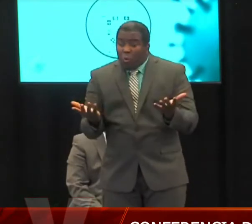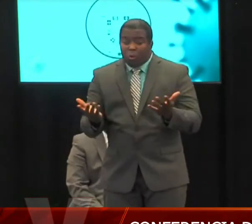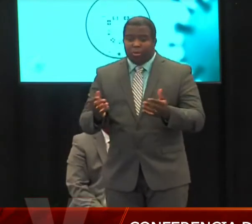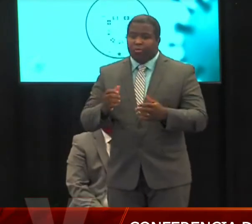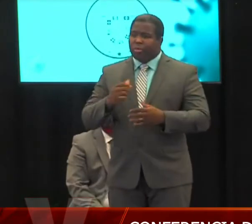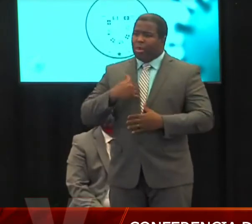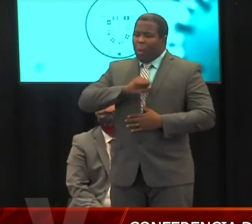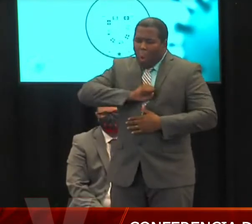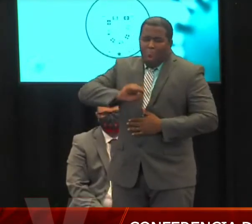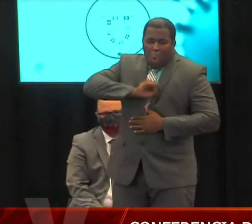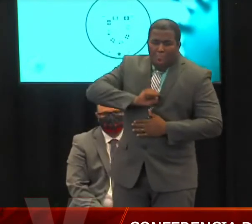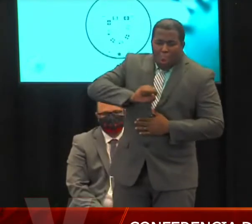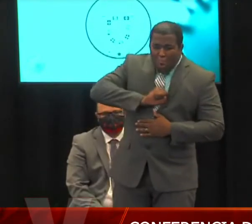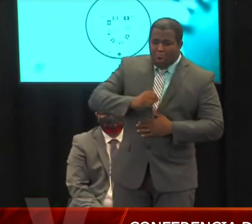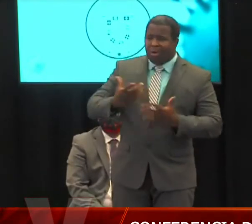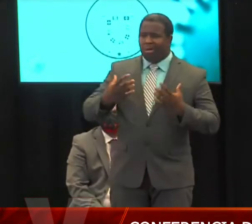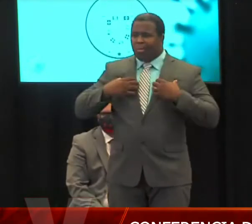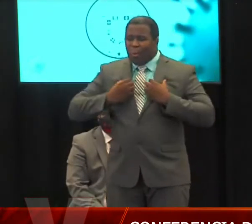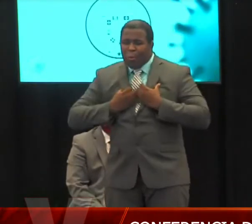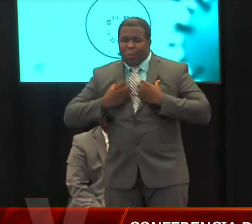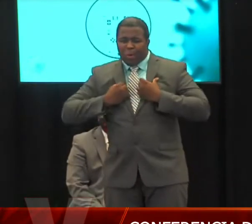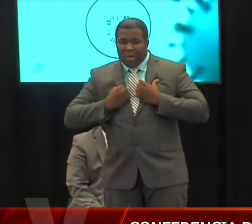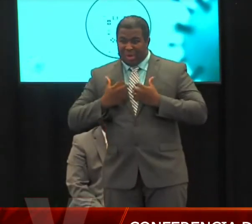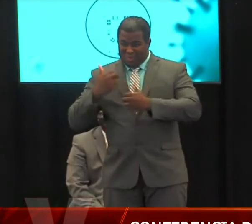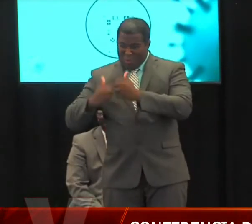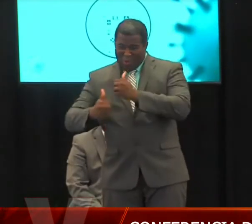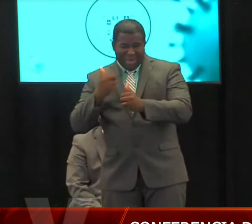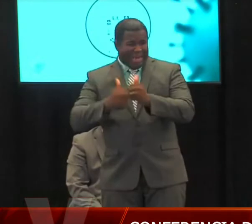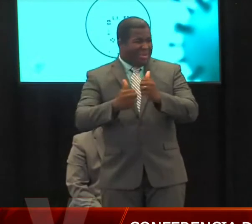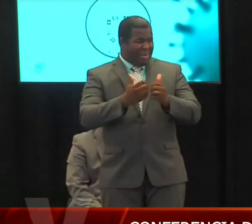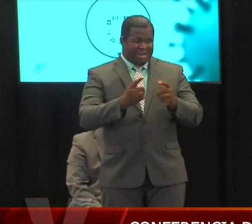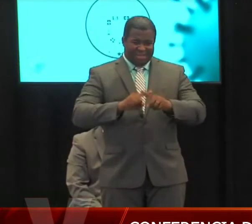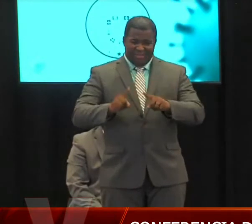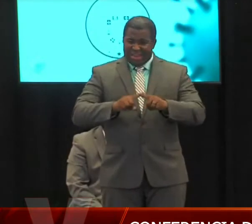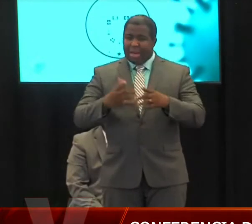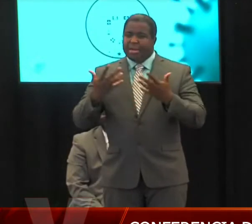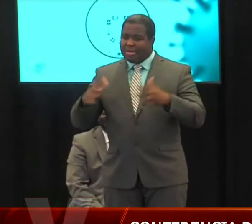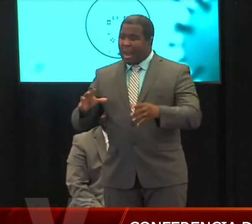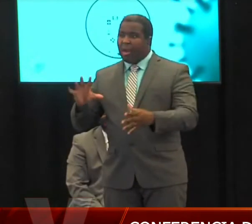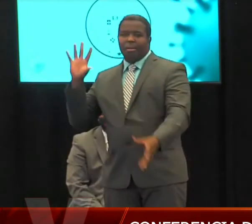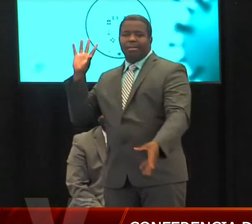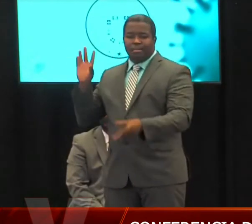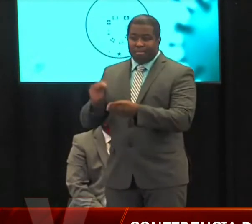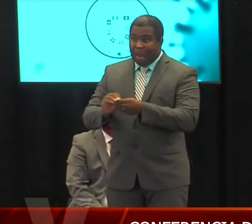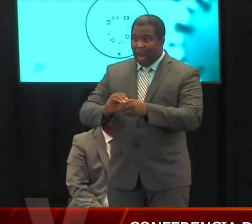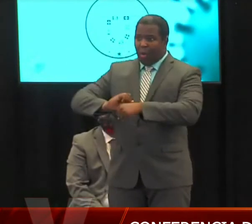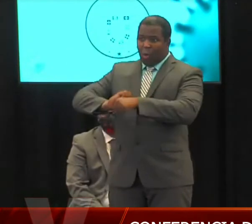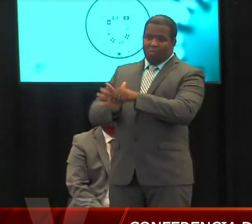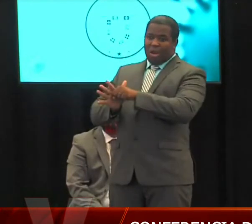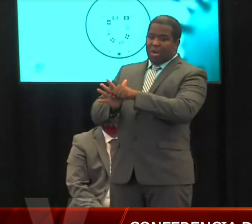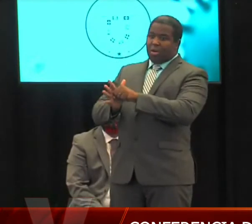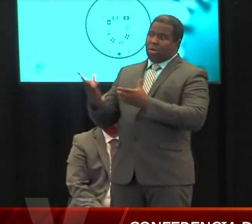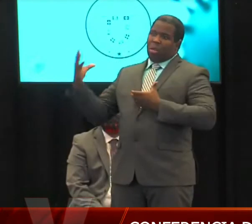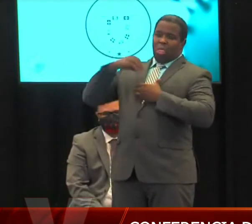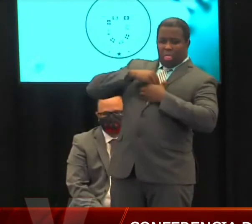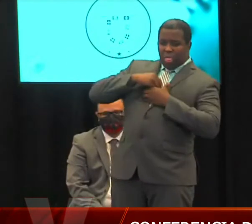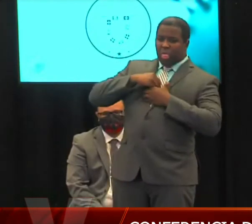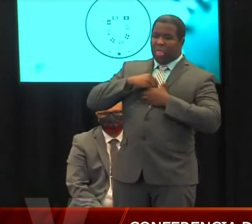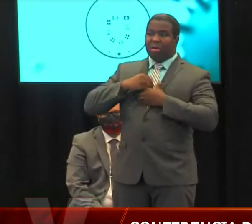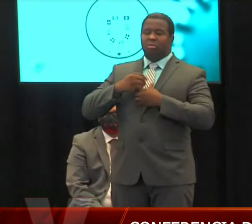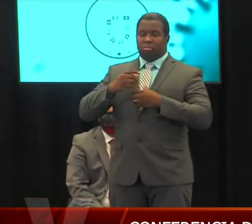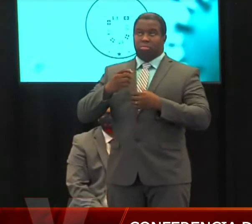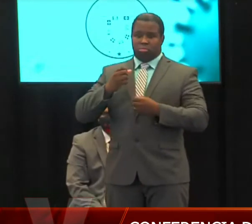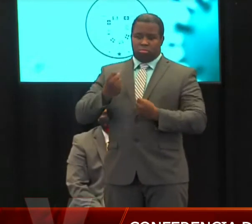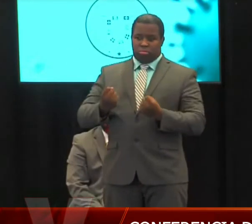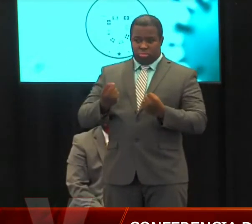pulmonar. Así que, sí tenemos recursos hospitalarios, tenemos el tren de civil, está disponible, es una falsedad que no